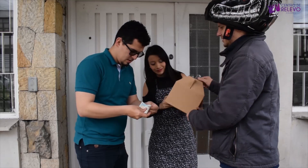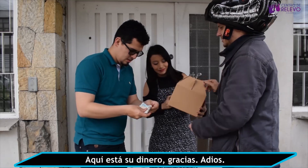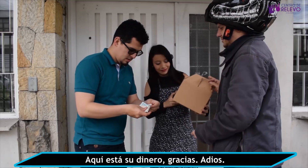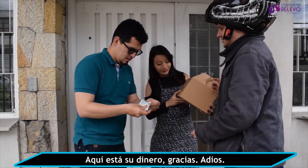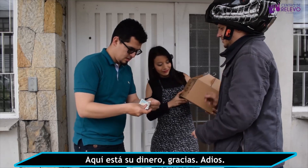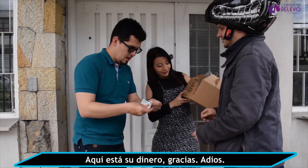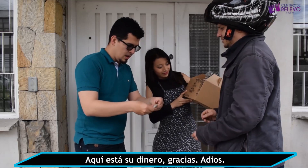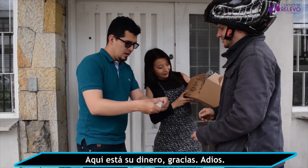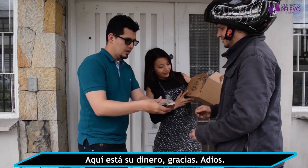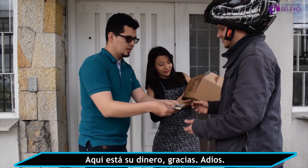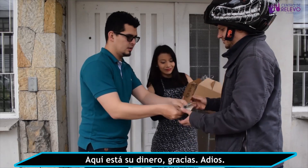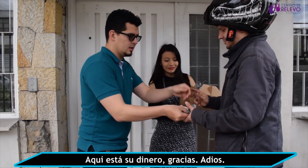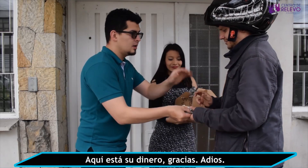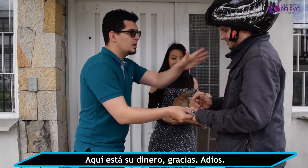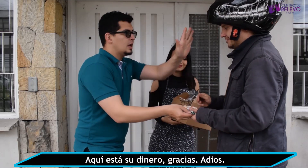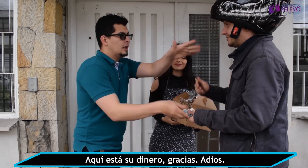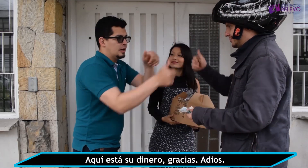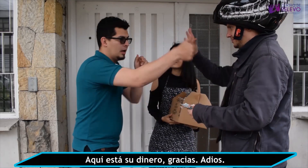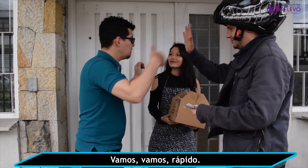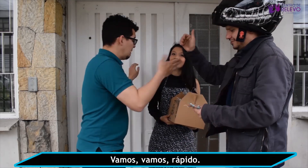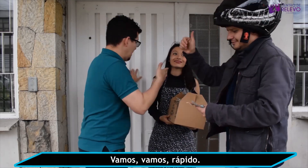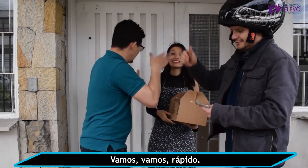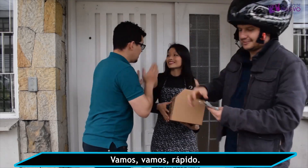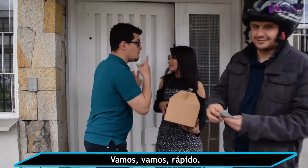Aquí está su dinero. Gracias. Adiós. Vamos, vamos rápido.